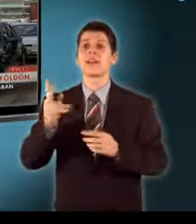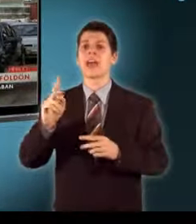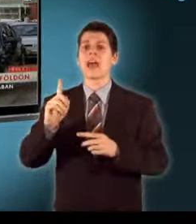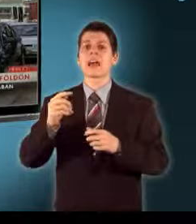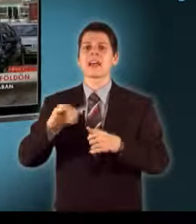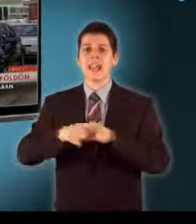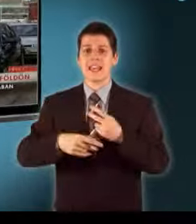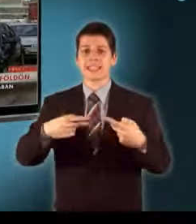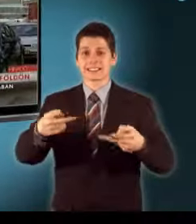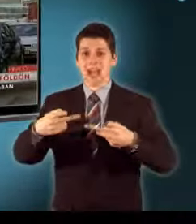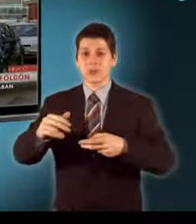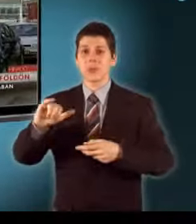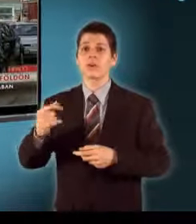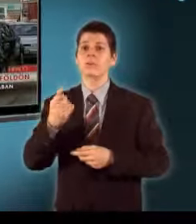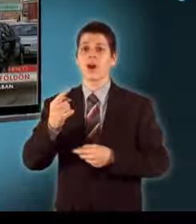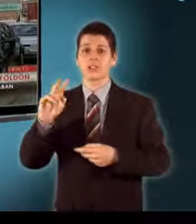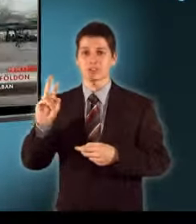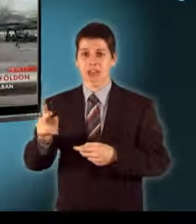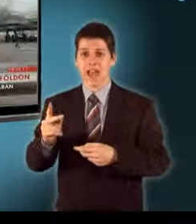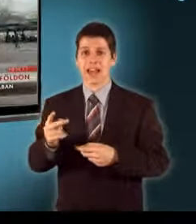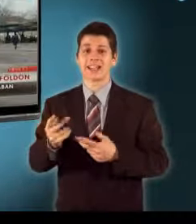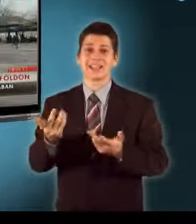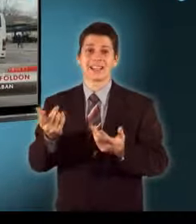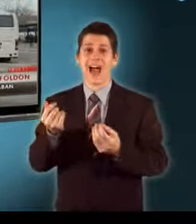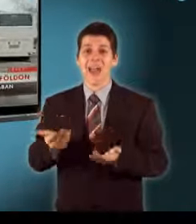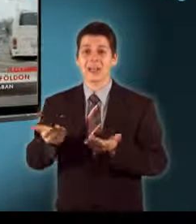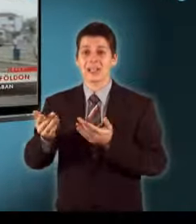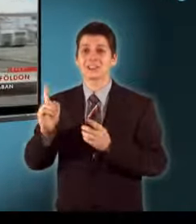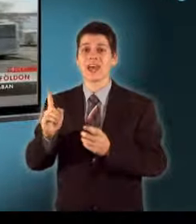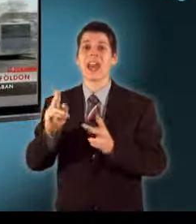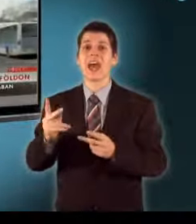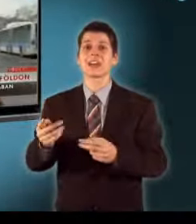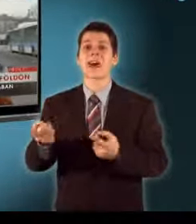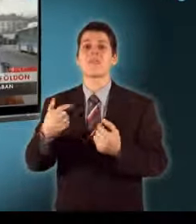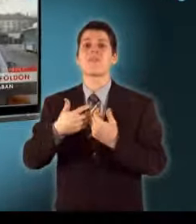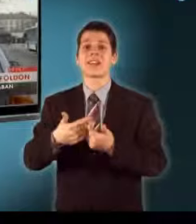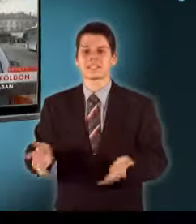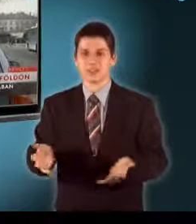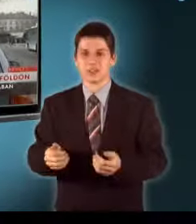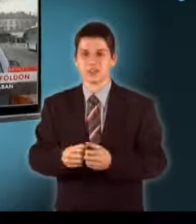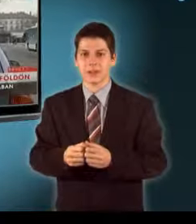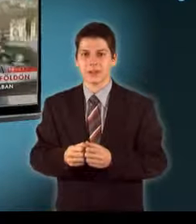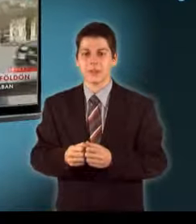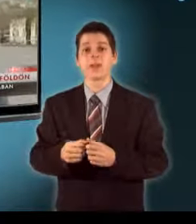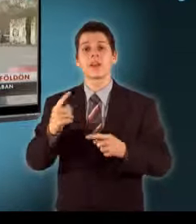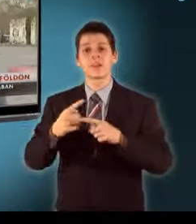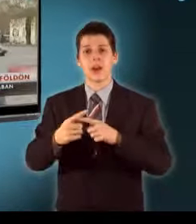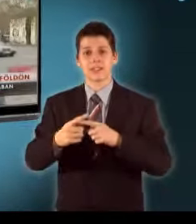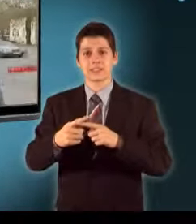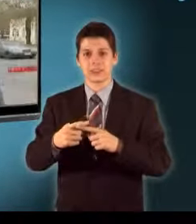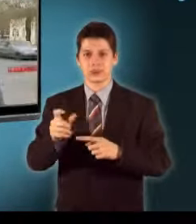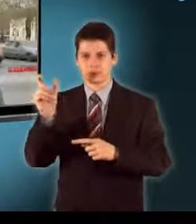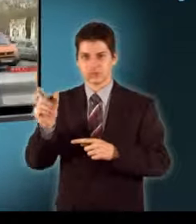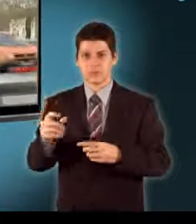mondják, valamennyire nekik is érvényesíteniük kellene az áremelést De ez könnyen piaszfesztéssel járhat A többi